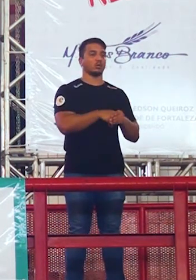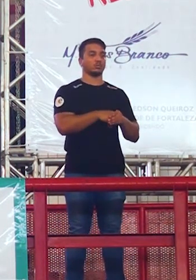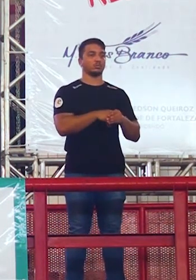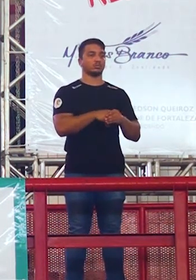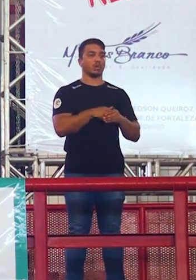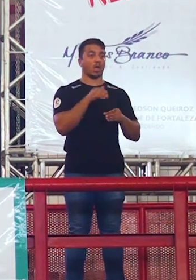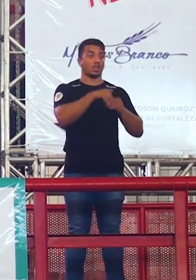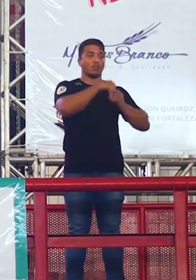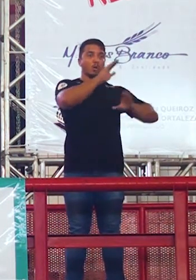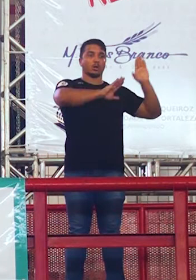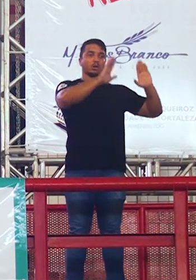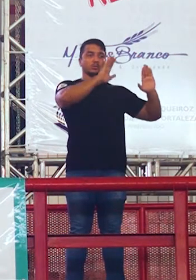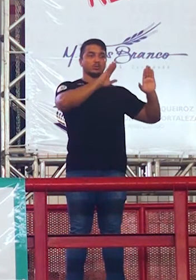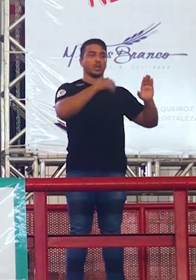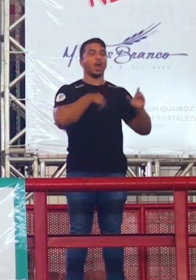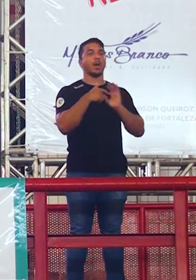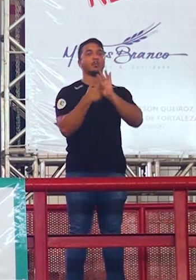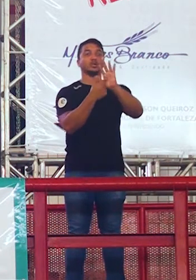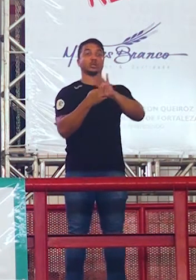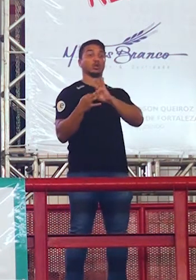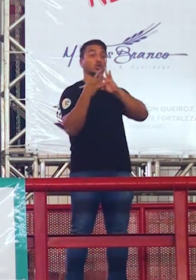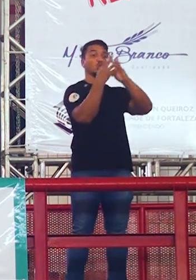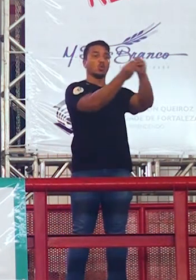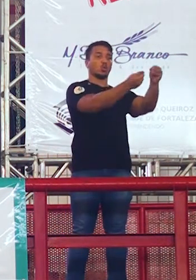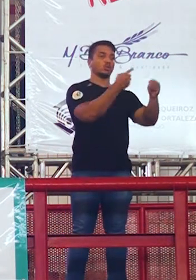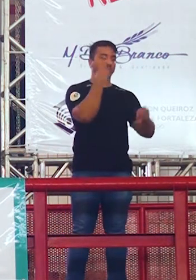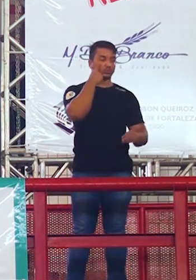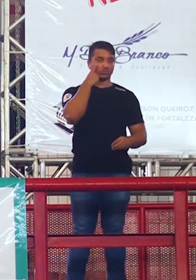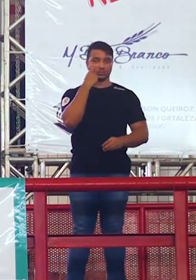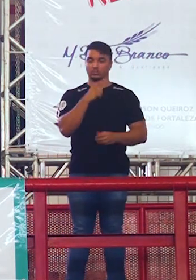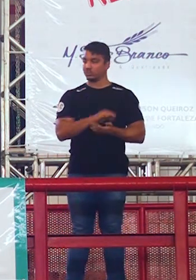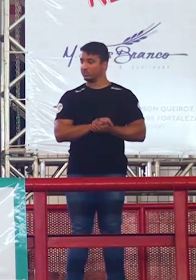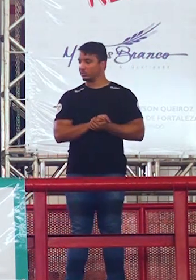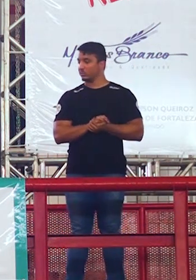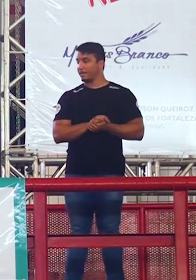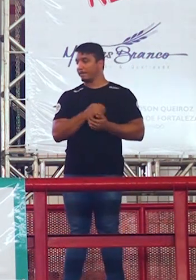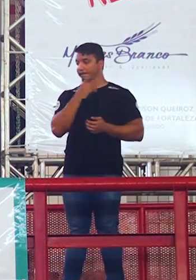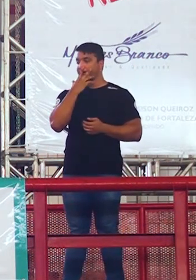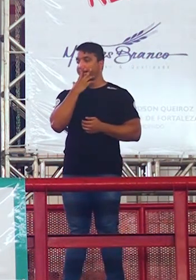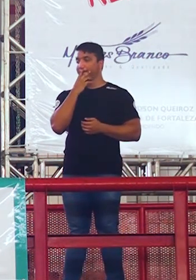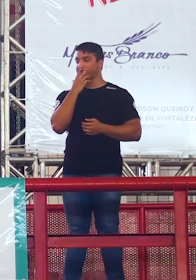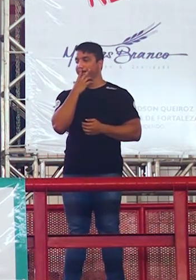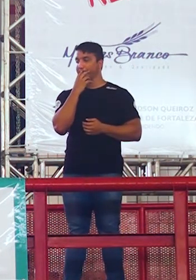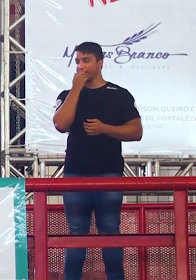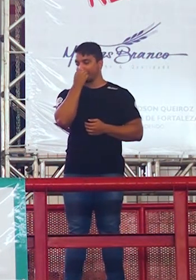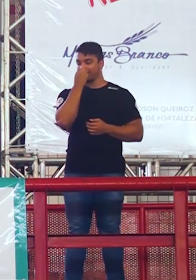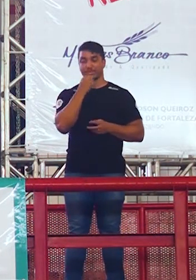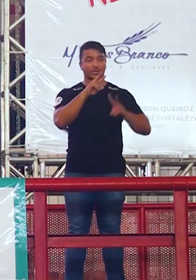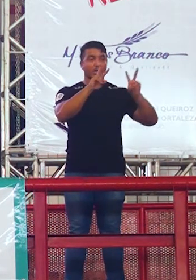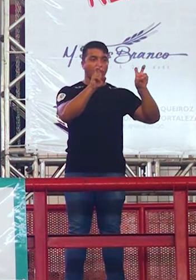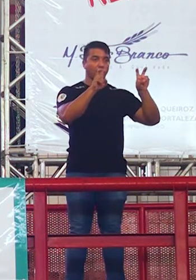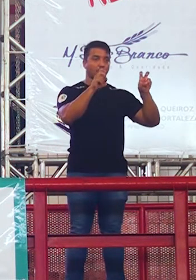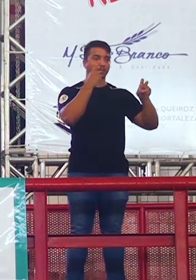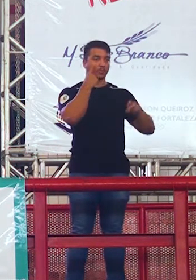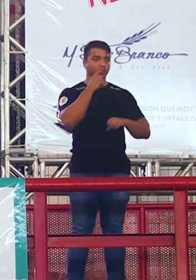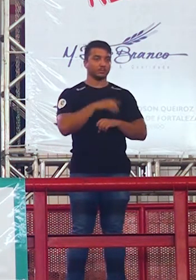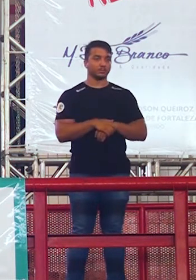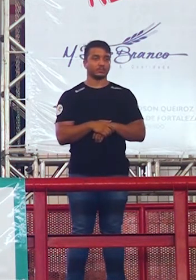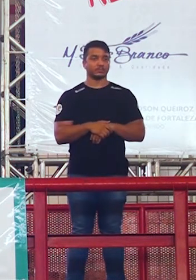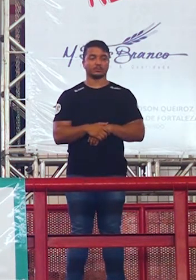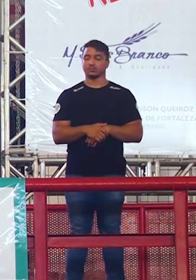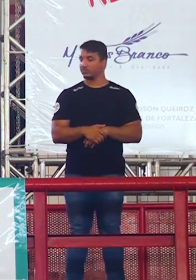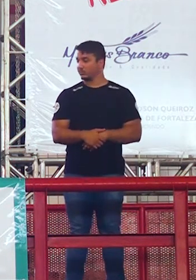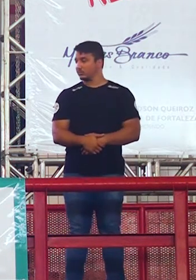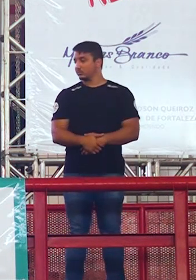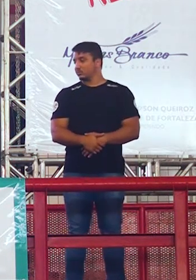Como a gente não tem tempo de mostrar todos os textos motivadores eu só trouxe essa foto vamos logar o tema para você também se precaver.